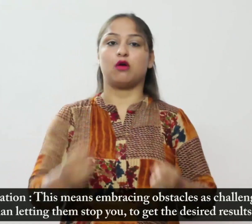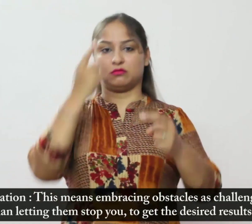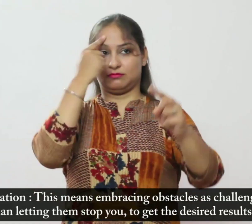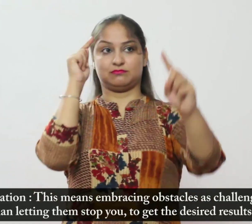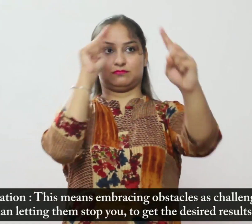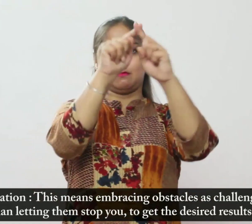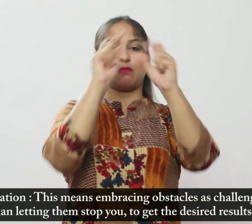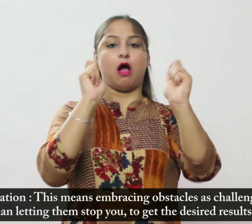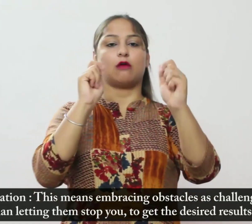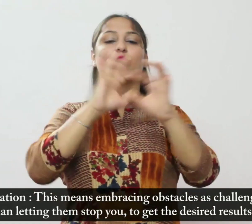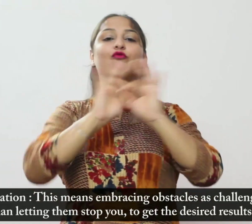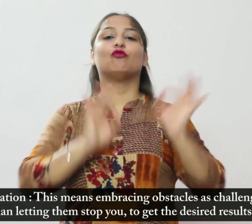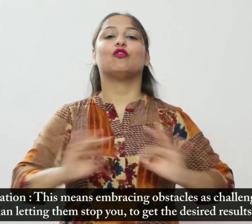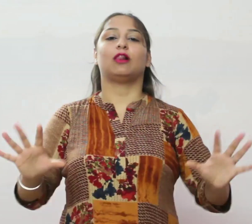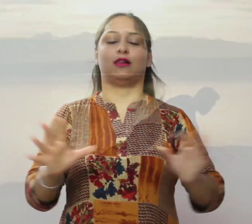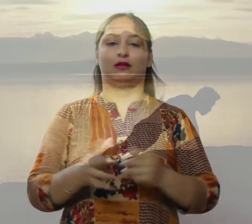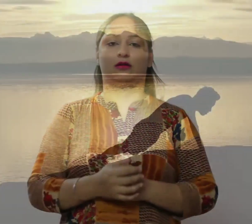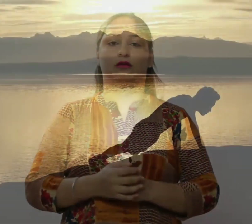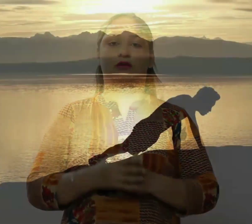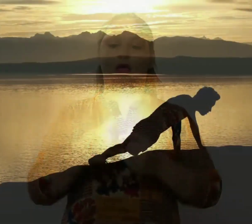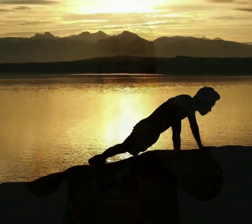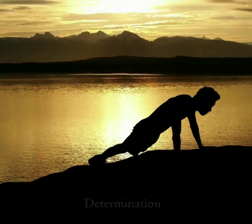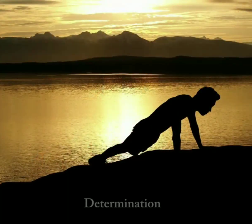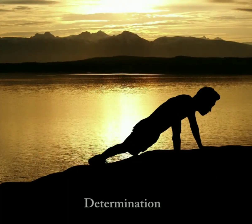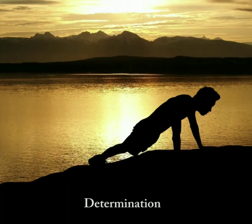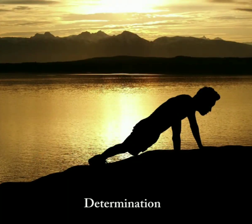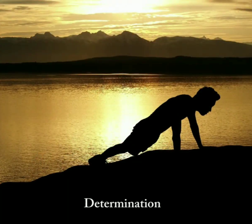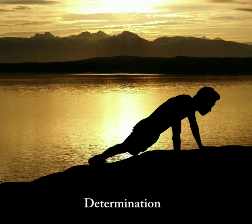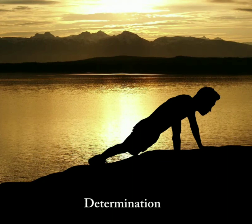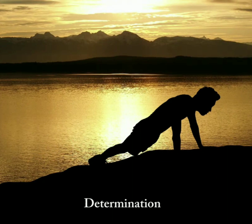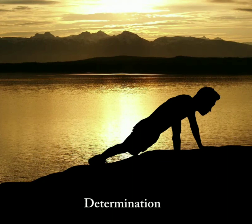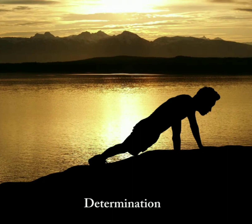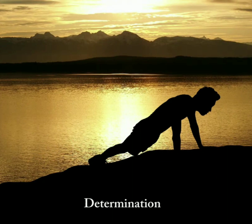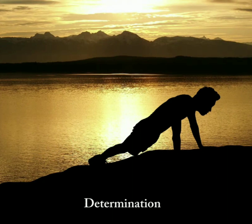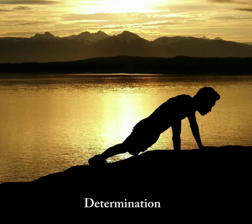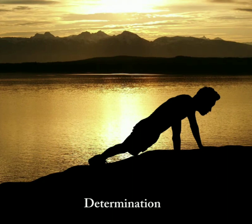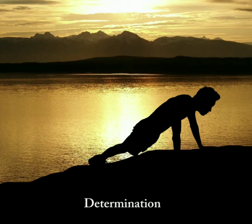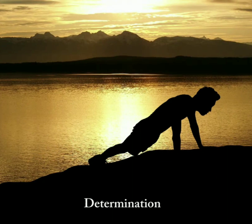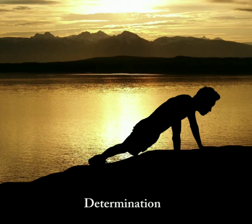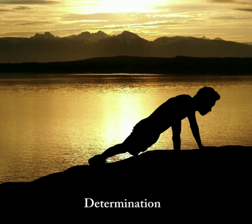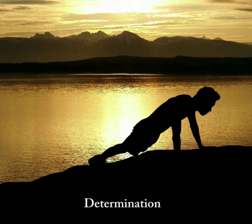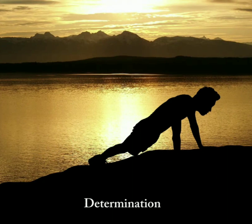करना चाहिए ताकि आप उन्हें रोख सके वानशित परिणाम प्राप्त कर सके